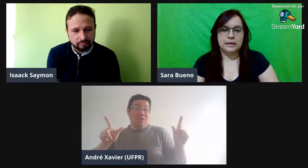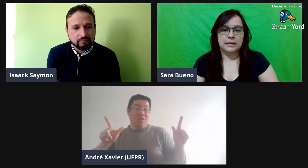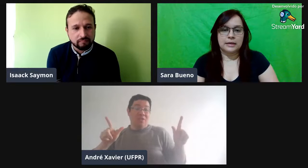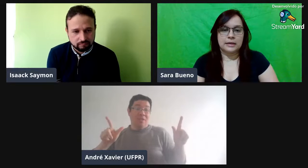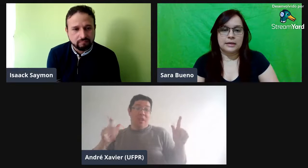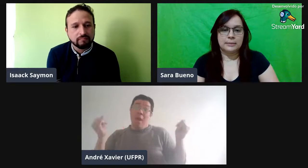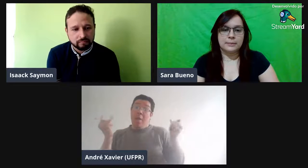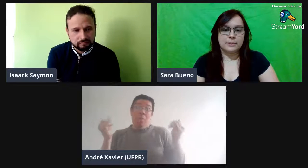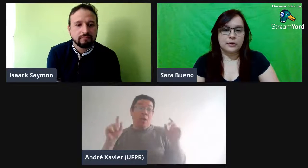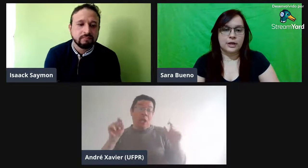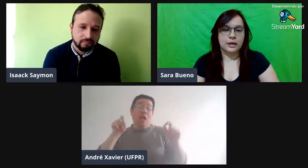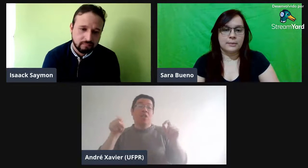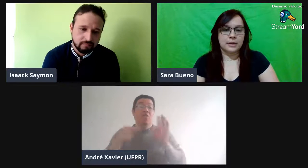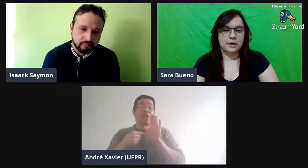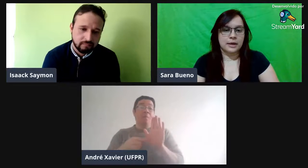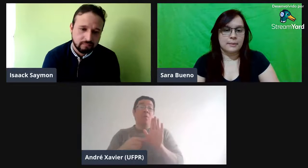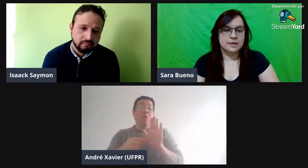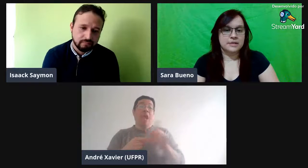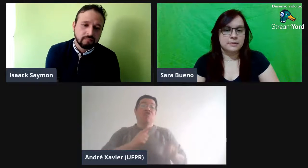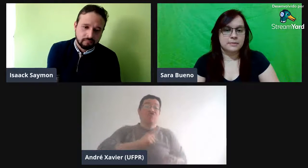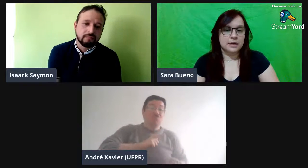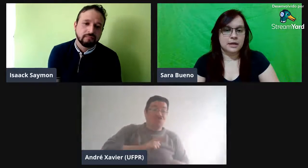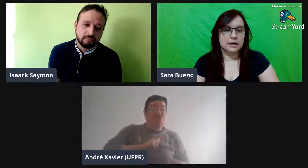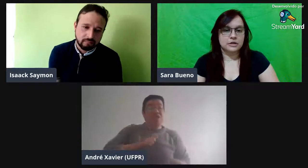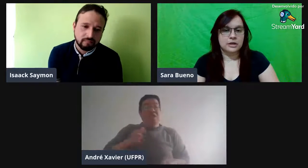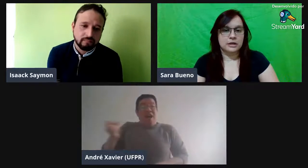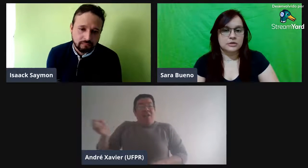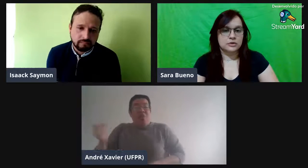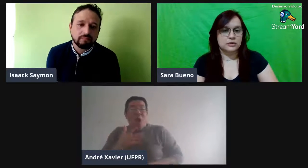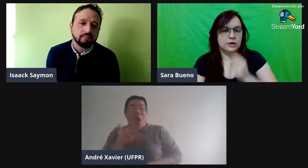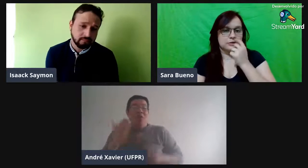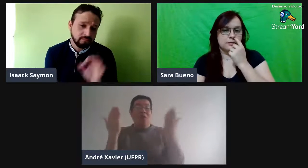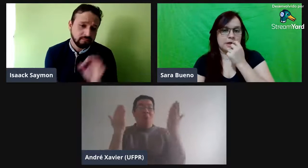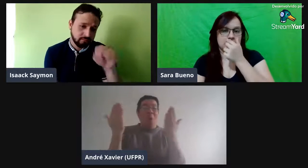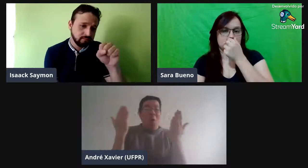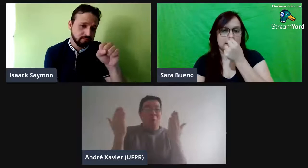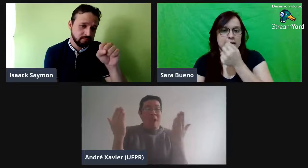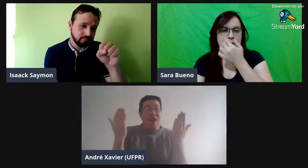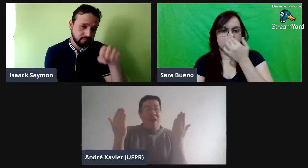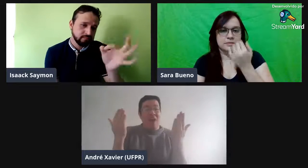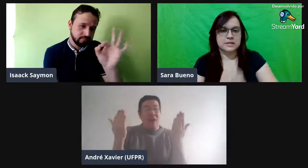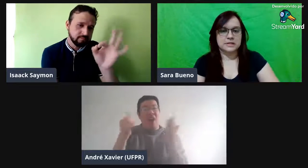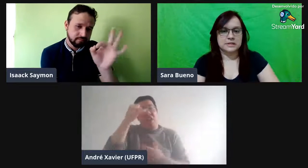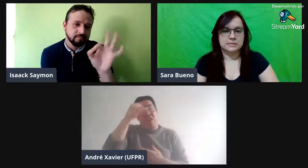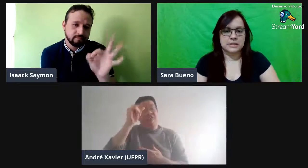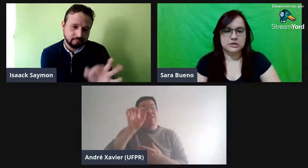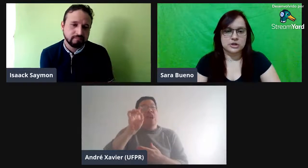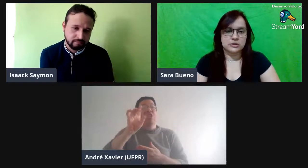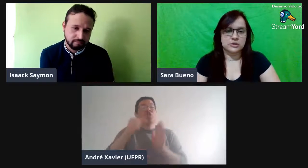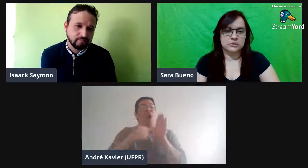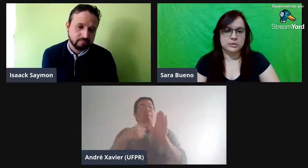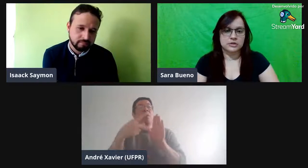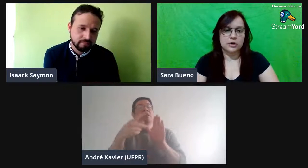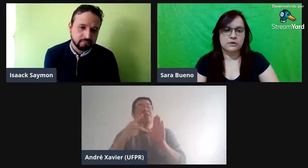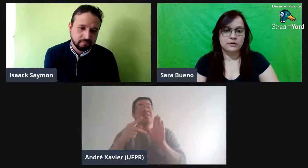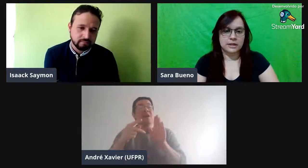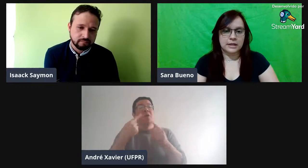E, porém, a minha é mais, ela é diferente, né? Tem algumas pesquisas mais antigas, outras mais novas, né?